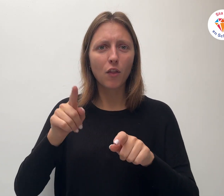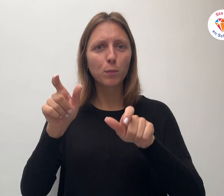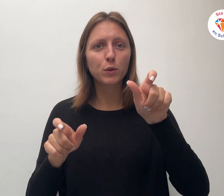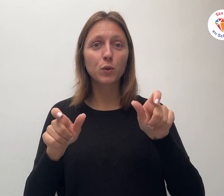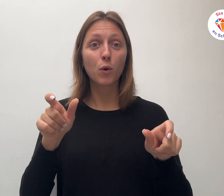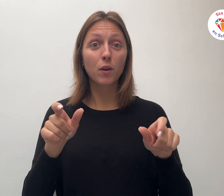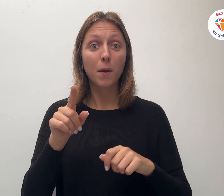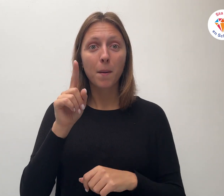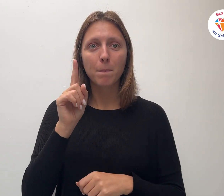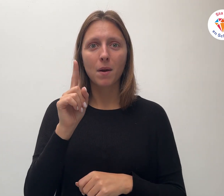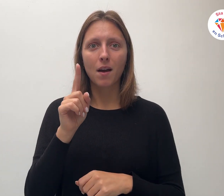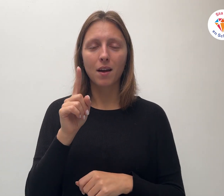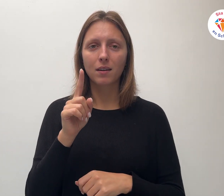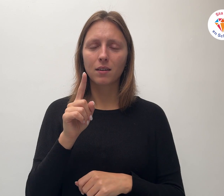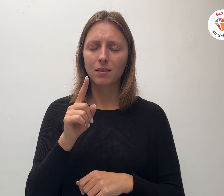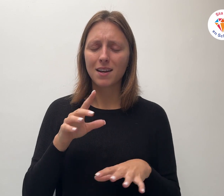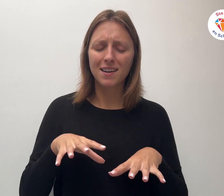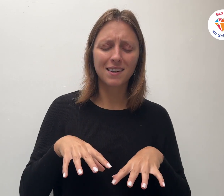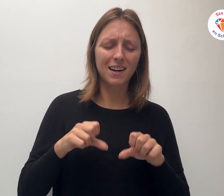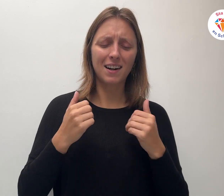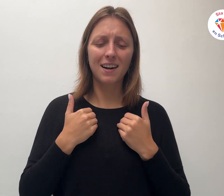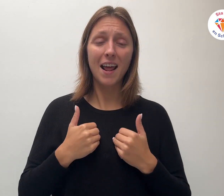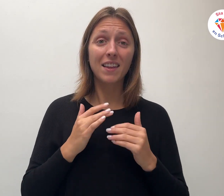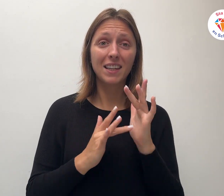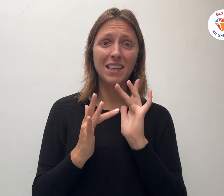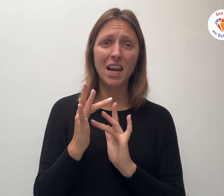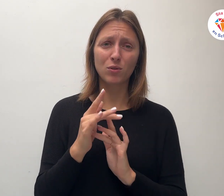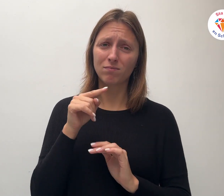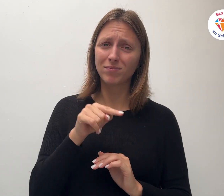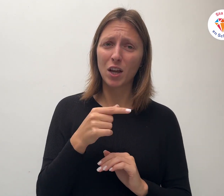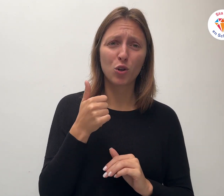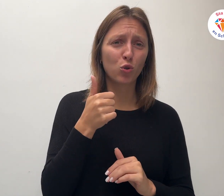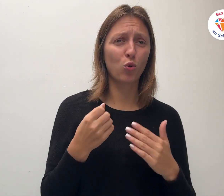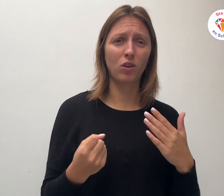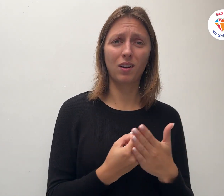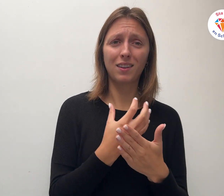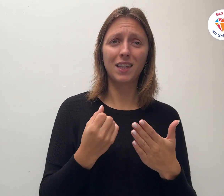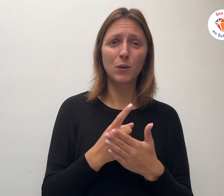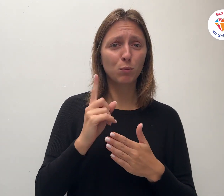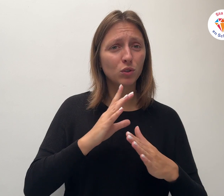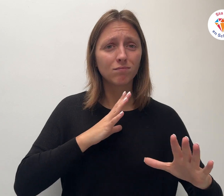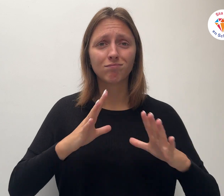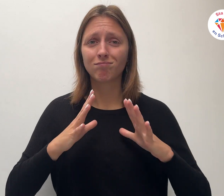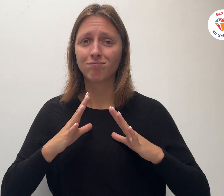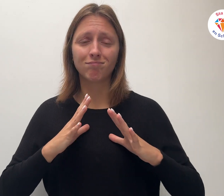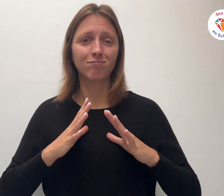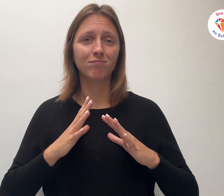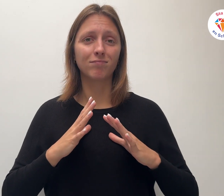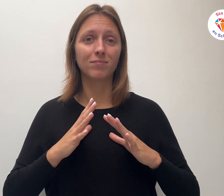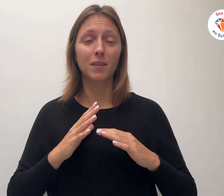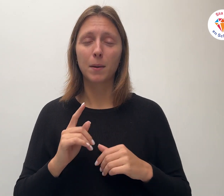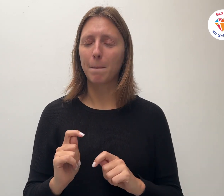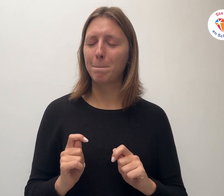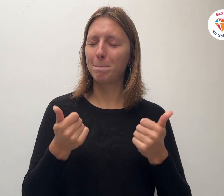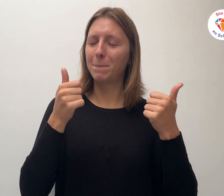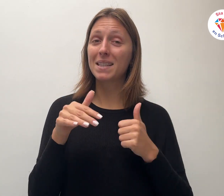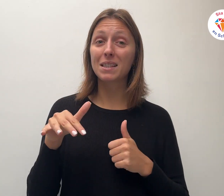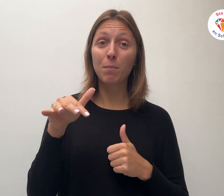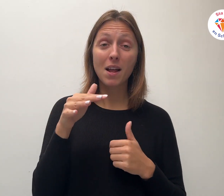goede nieuws van onze redder Jezus De beste plaats is aan de voeten van Jezus Waar je zijn stem mag